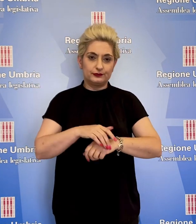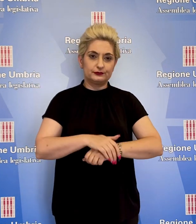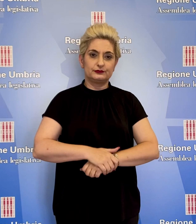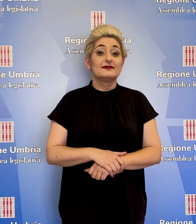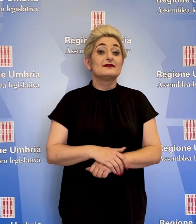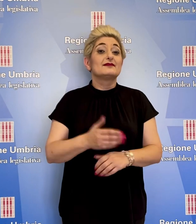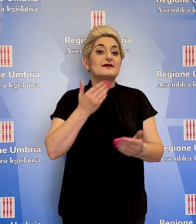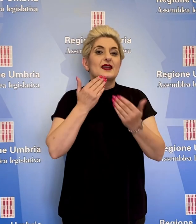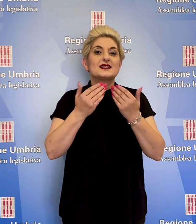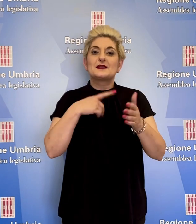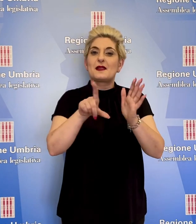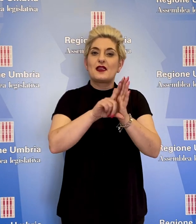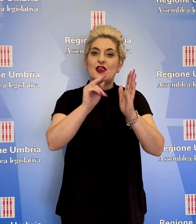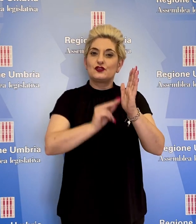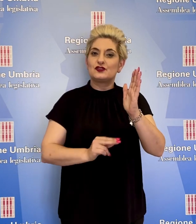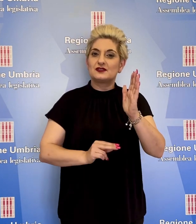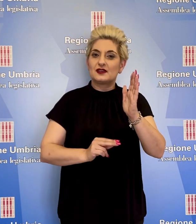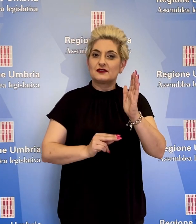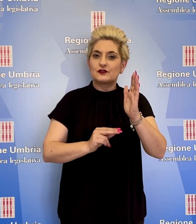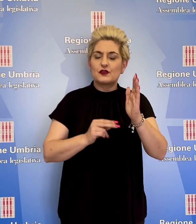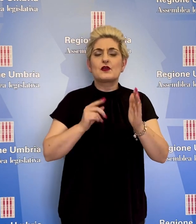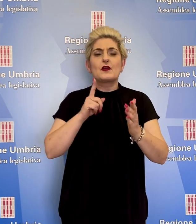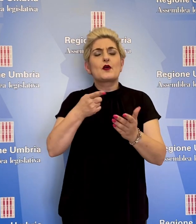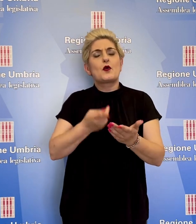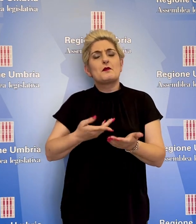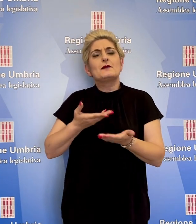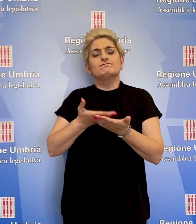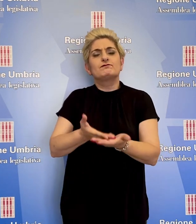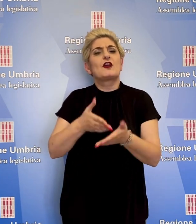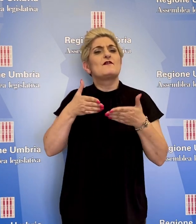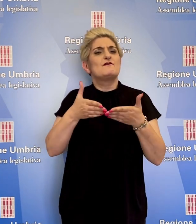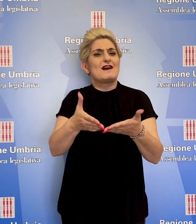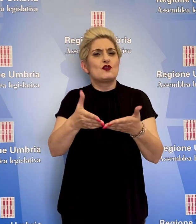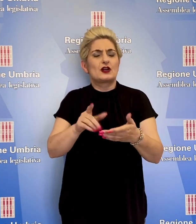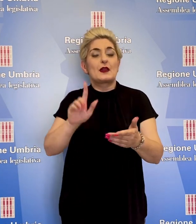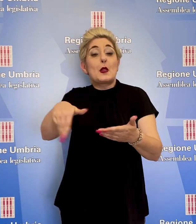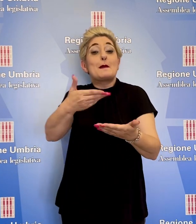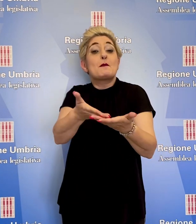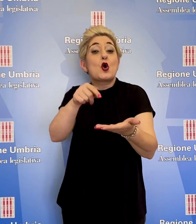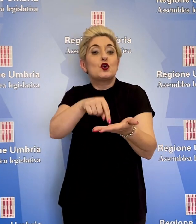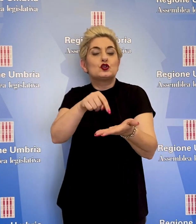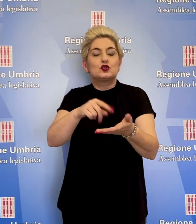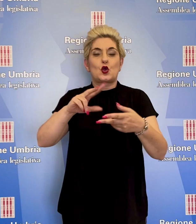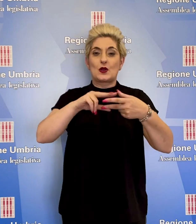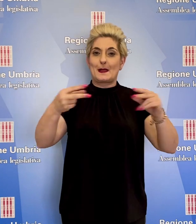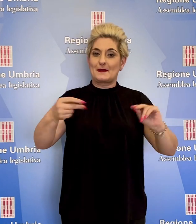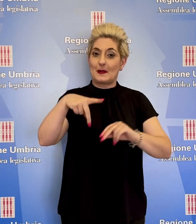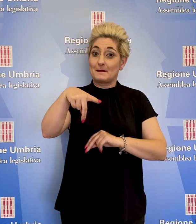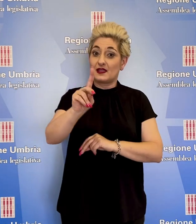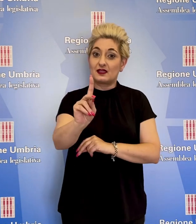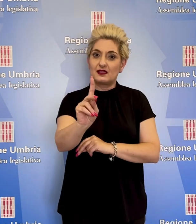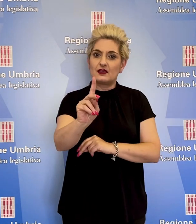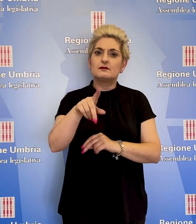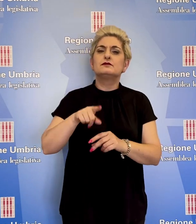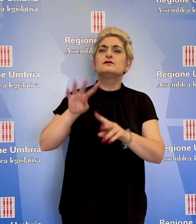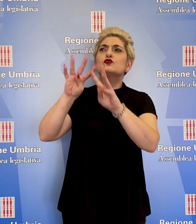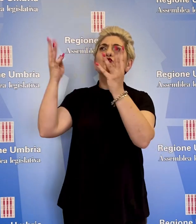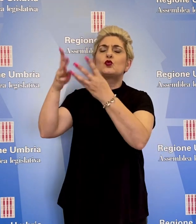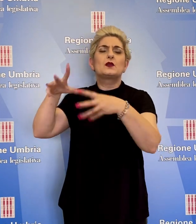L'Assemblea legislativa ha poi espresso parere favorevole alla mozione di Simona Meloni del Partito Democratico che impegna la